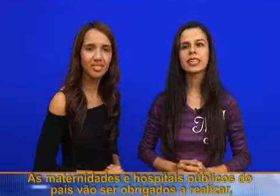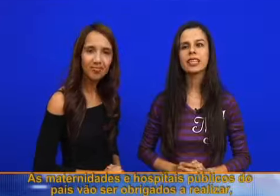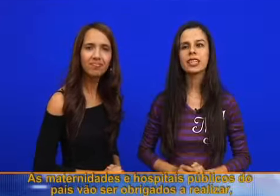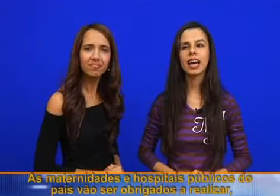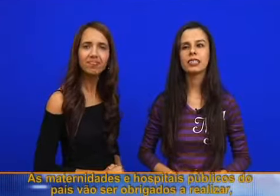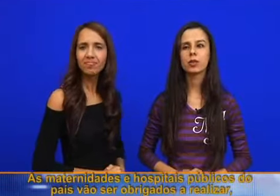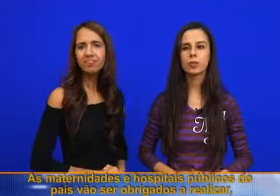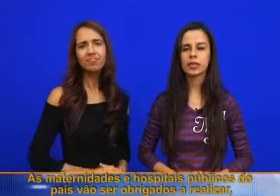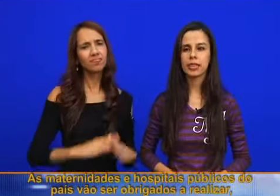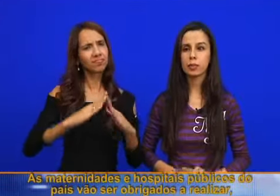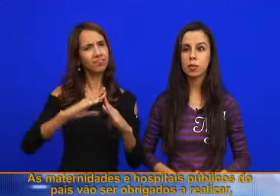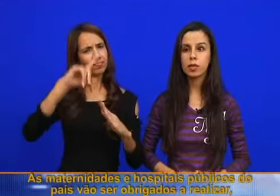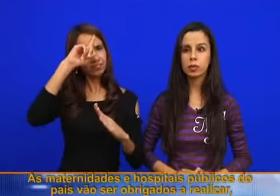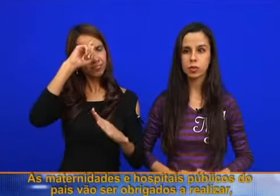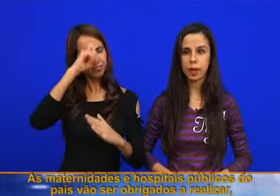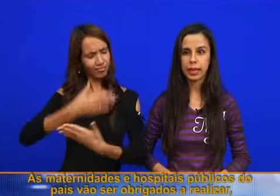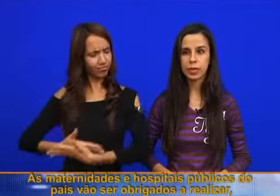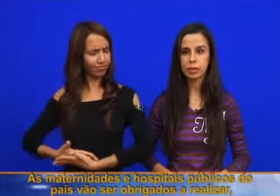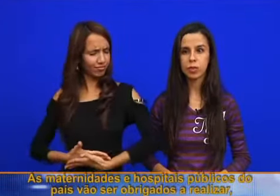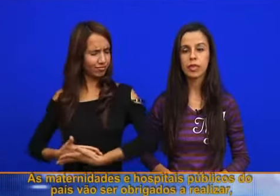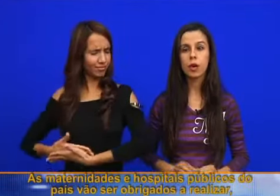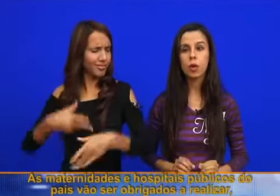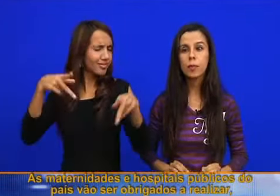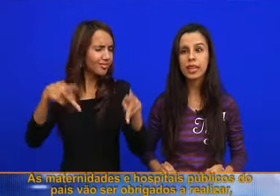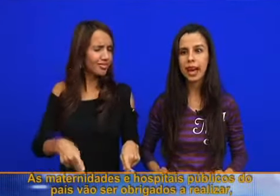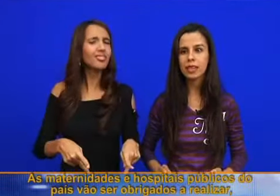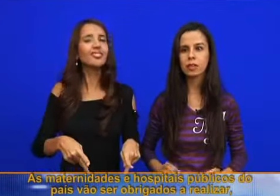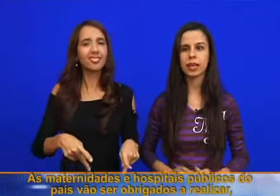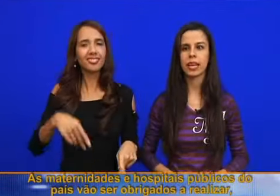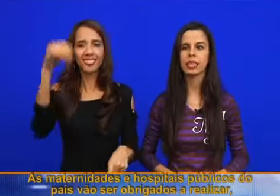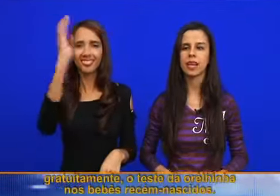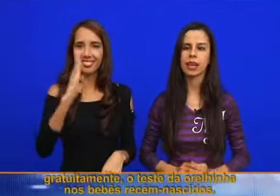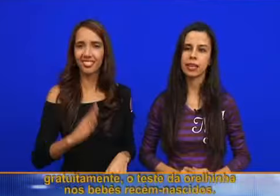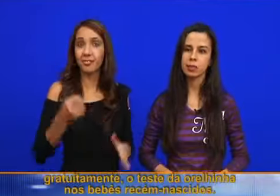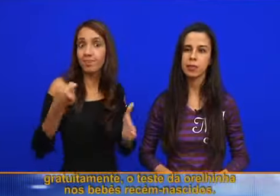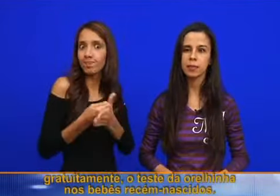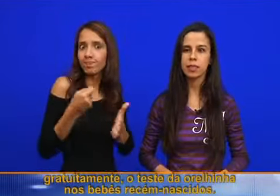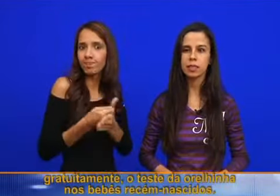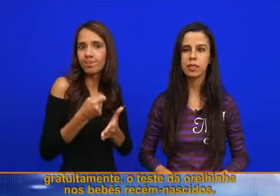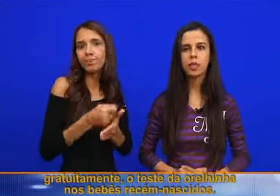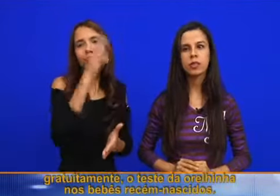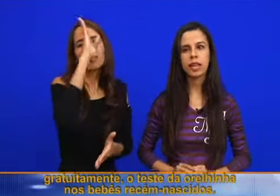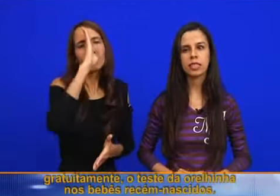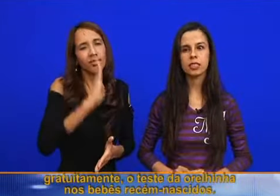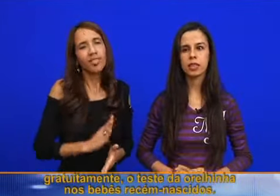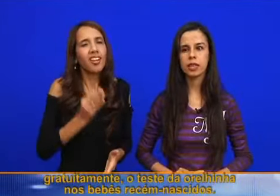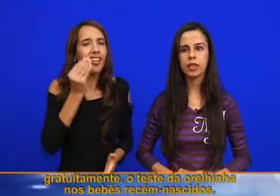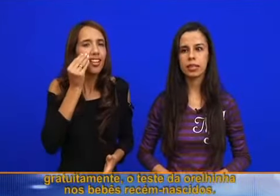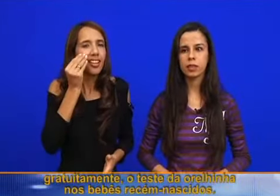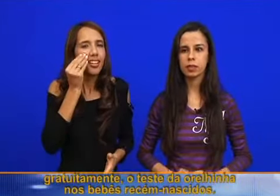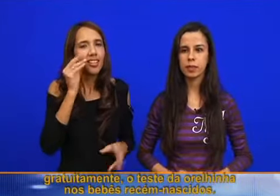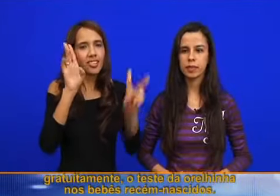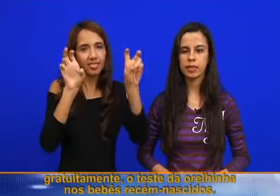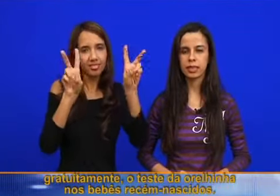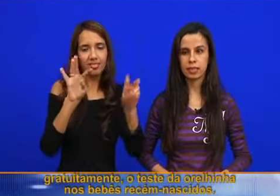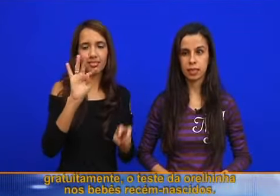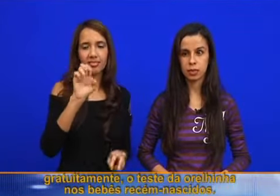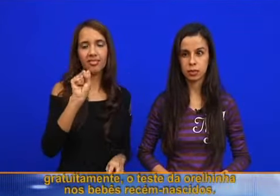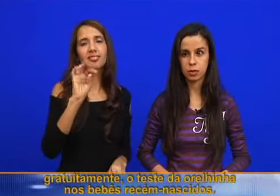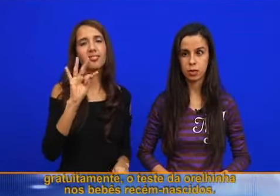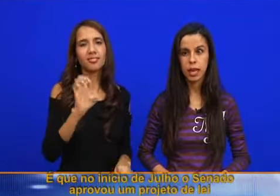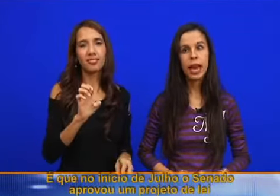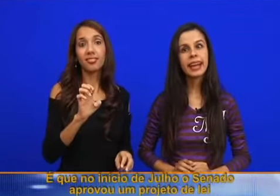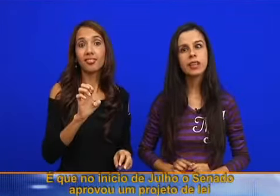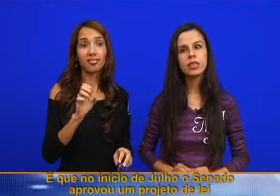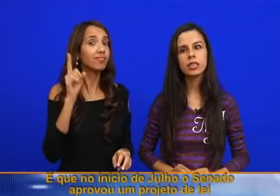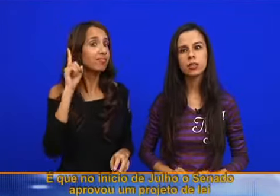As maternidades e hospitais públicos do país vão ser obrigados a realizar gratuitamente o teste da orelhinha nos bebês recém